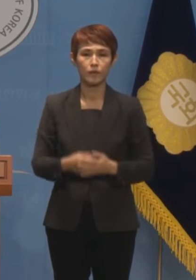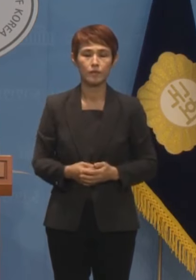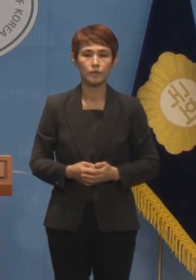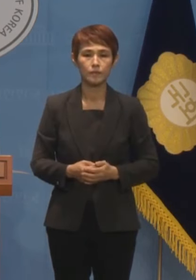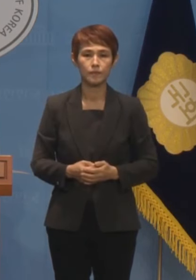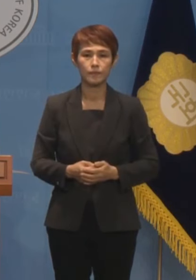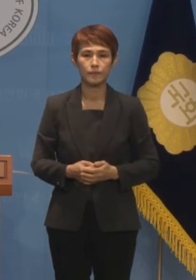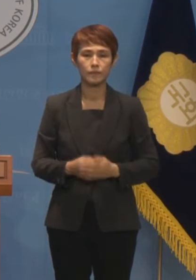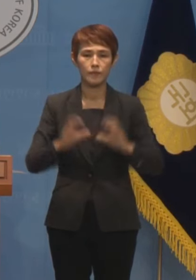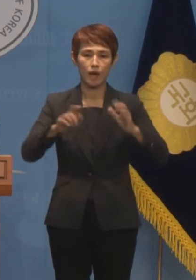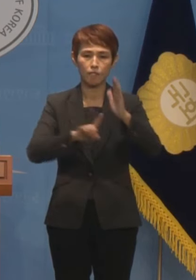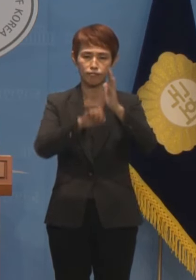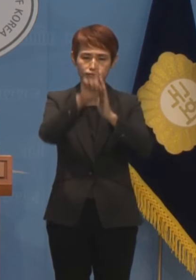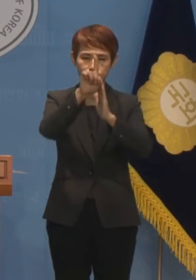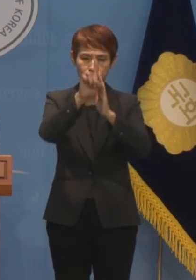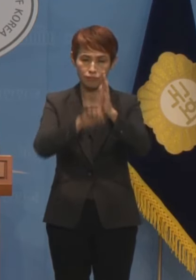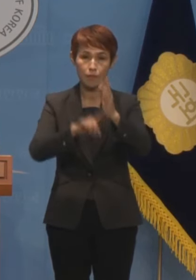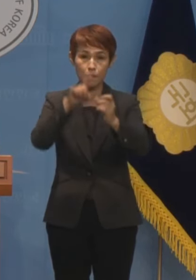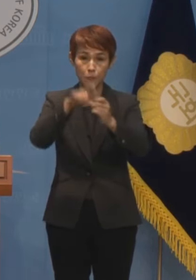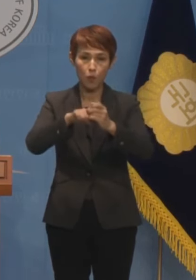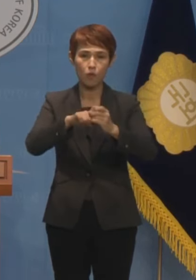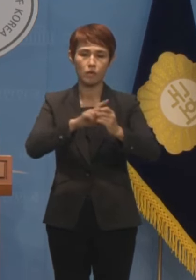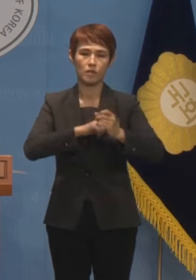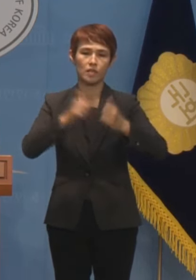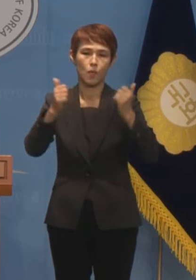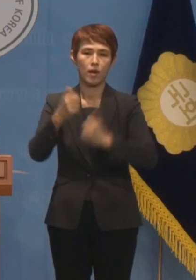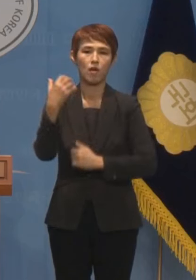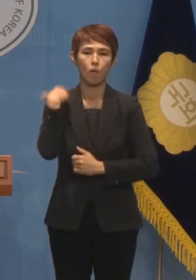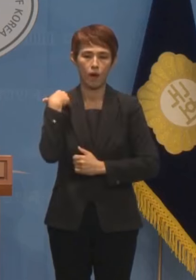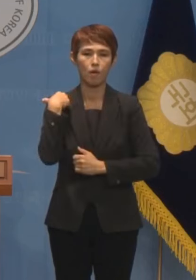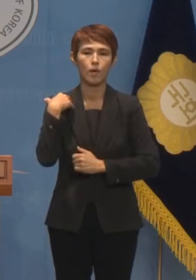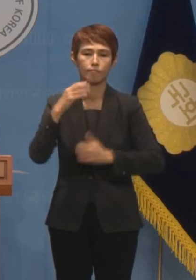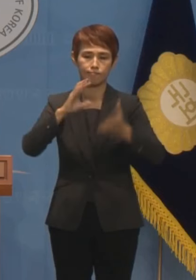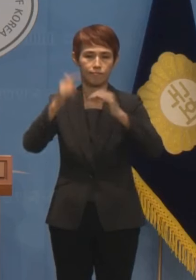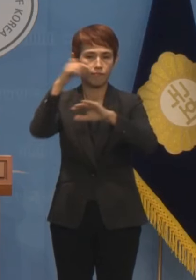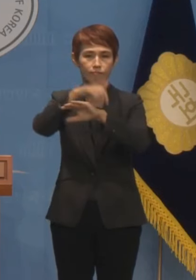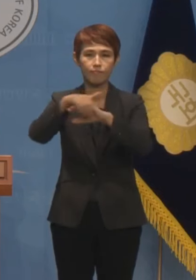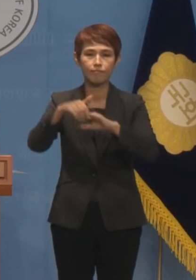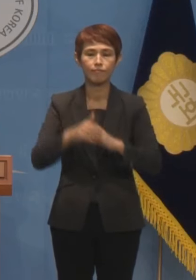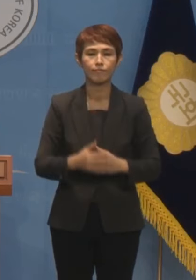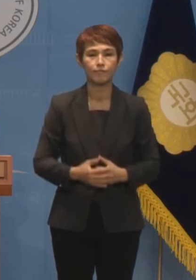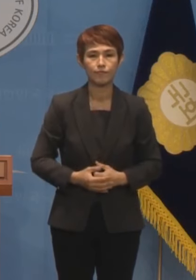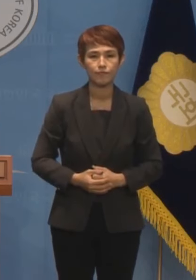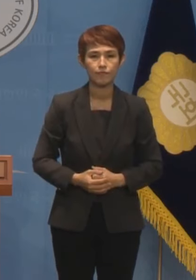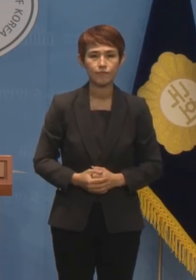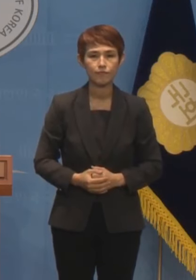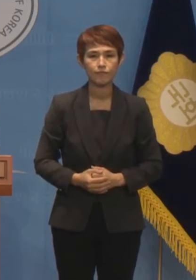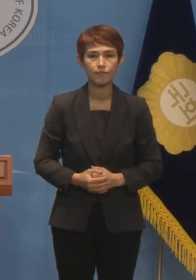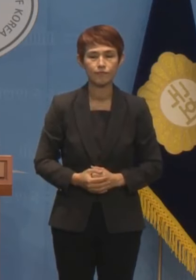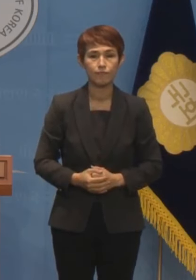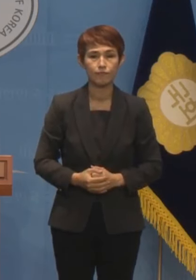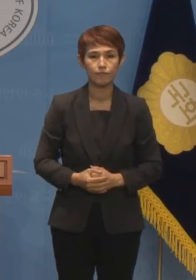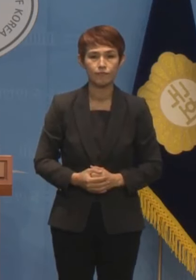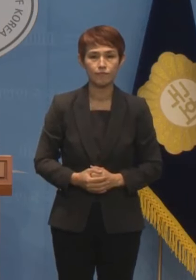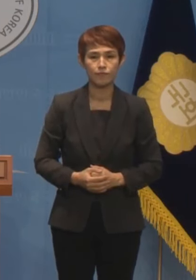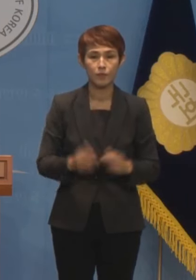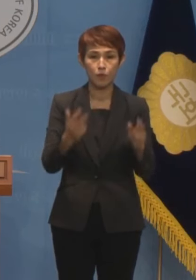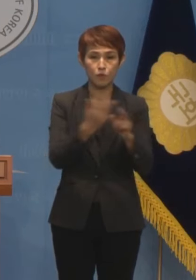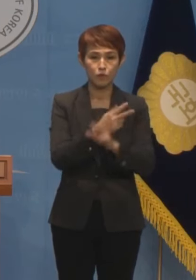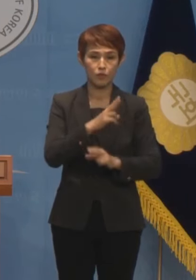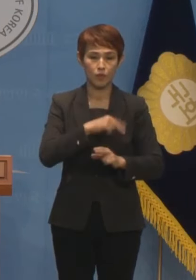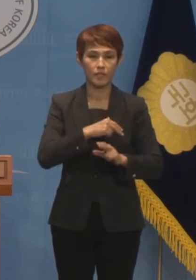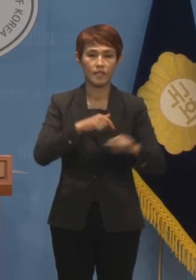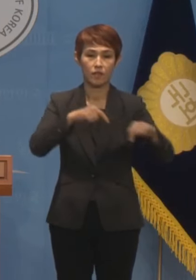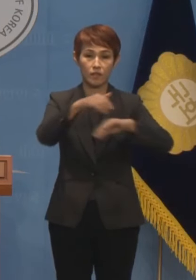기후변화 완화를 위한 의회의 역할에 대해서도 논의할 예정입니다. 이번 주 의원실